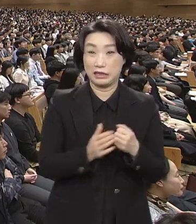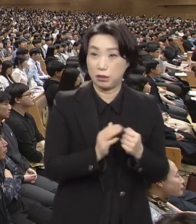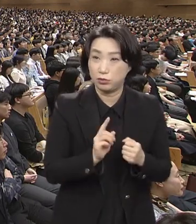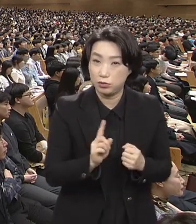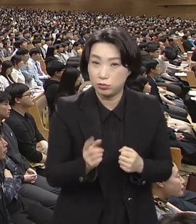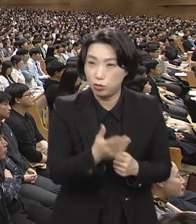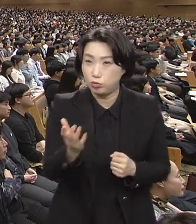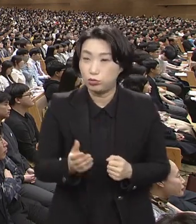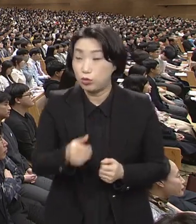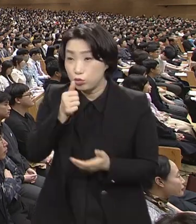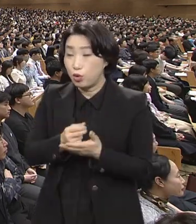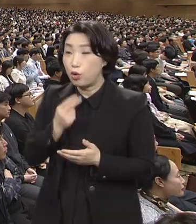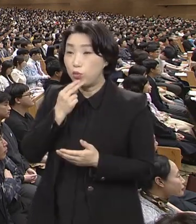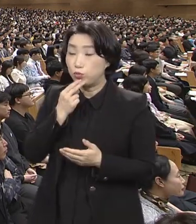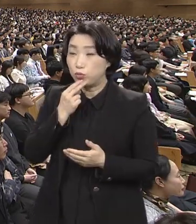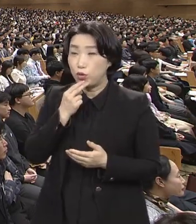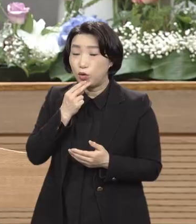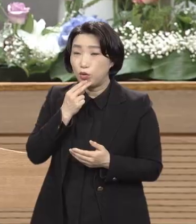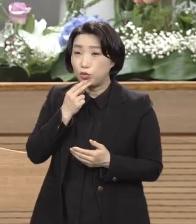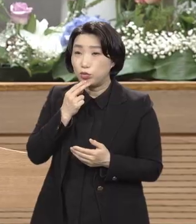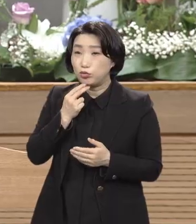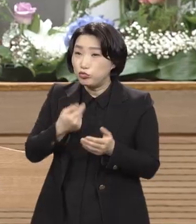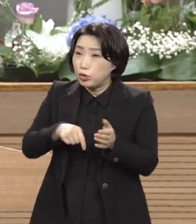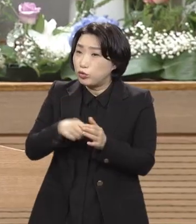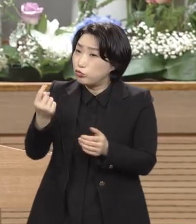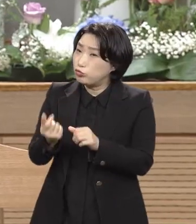죽어오셨다는 거 여기에서 죽으러 왔고 예수님이.